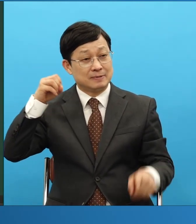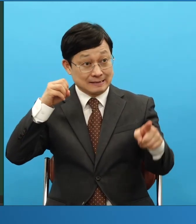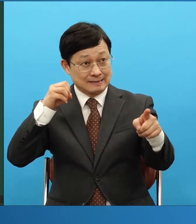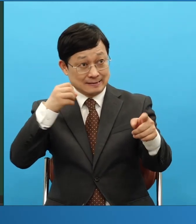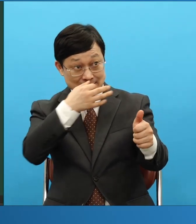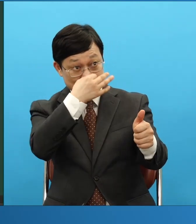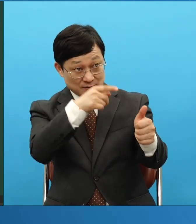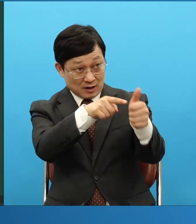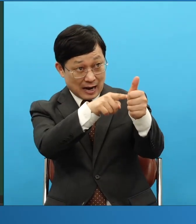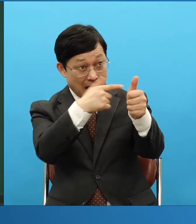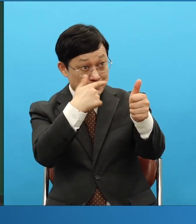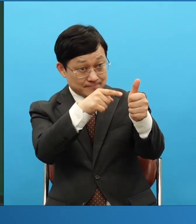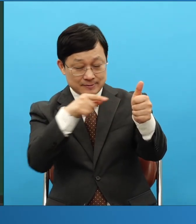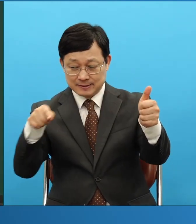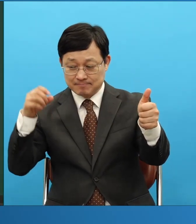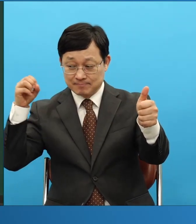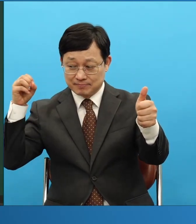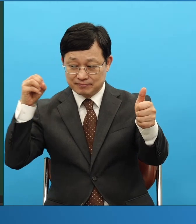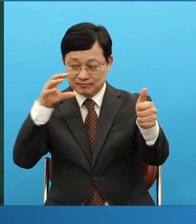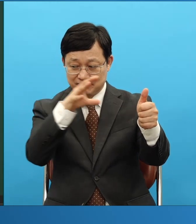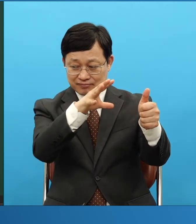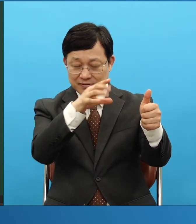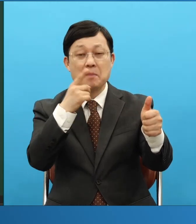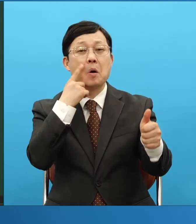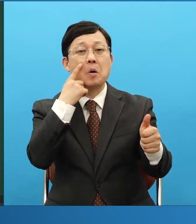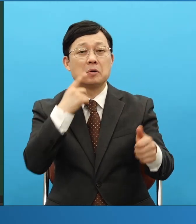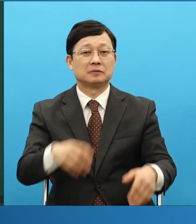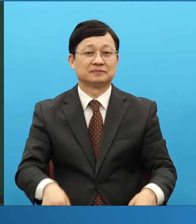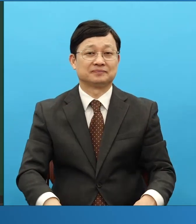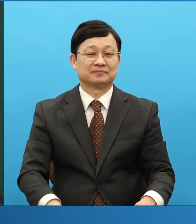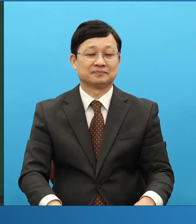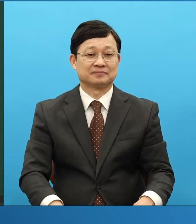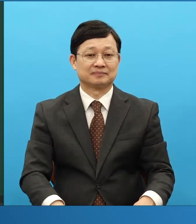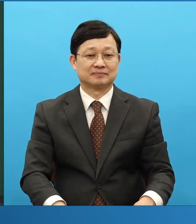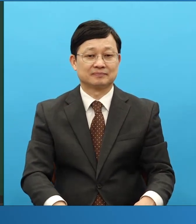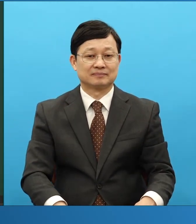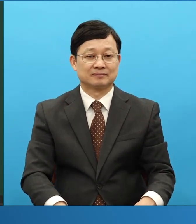참 안타깝죠 이런 여러분이 이걸 누리는 거란 말이에요